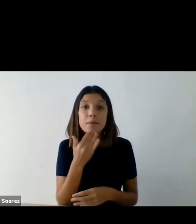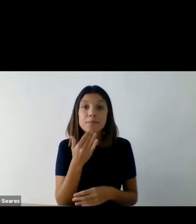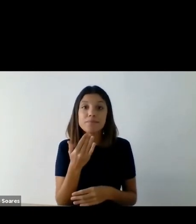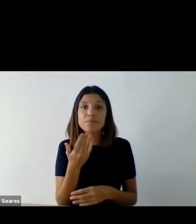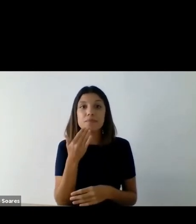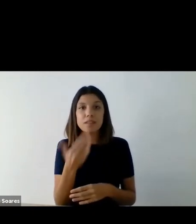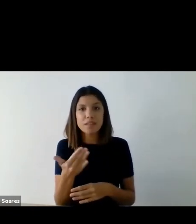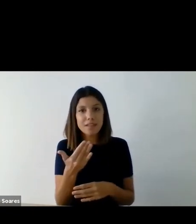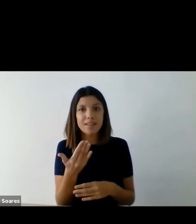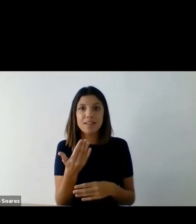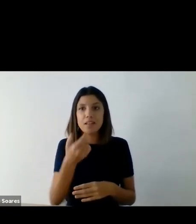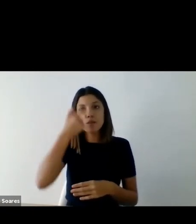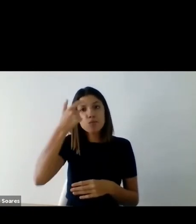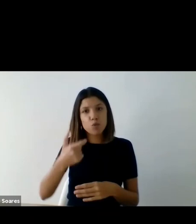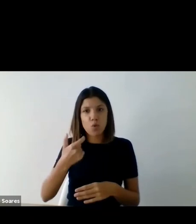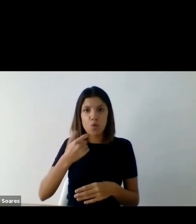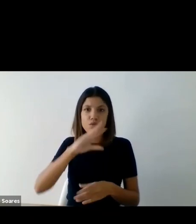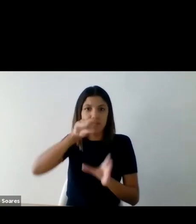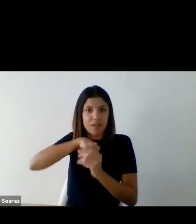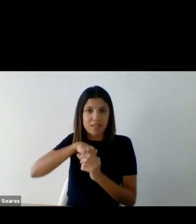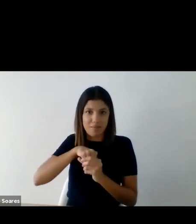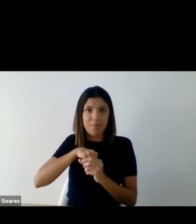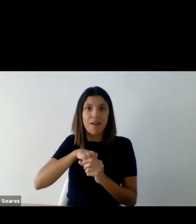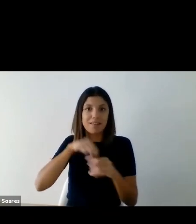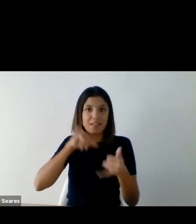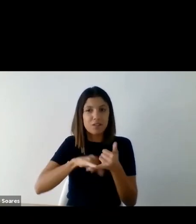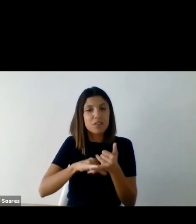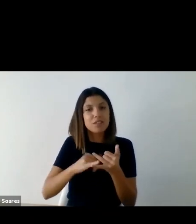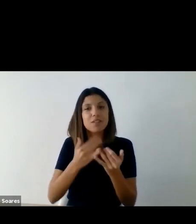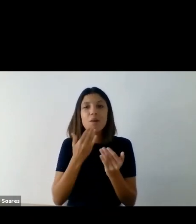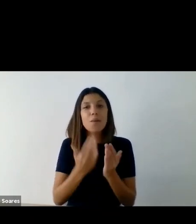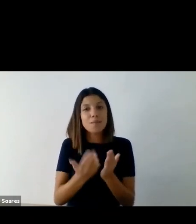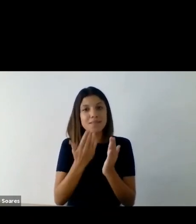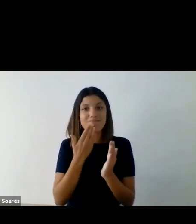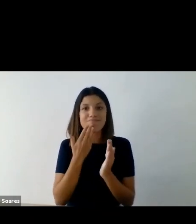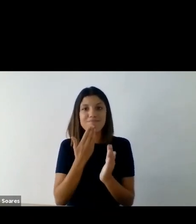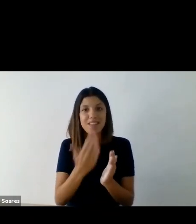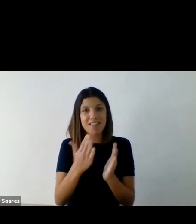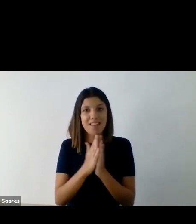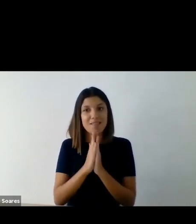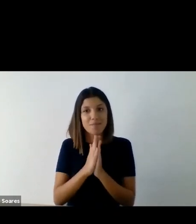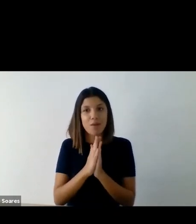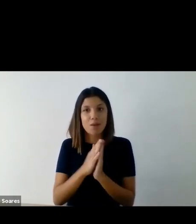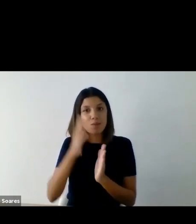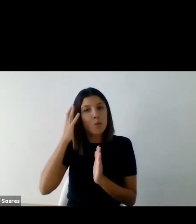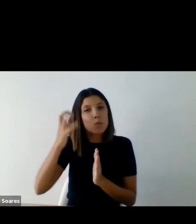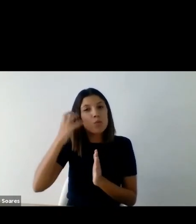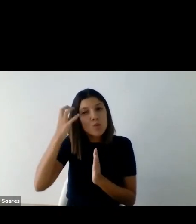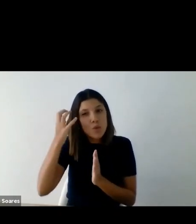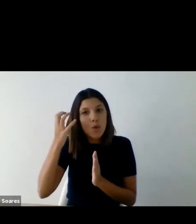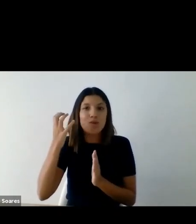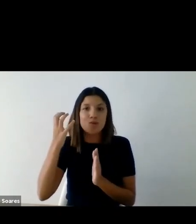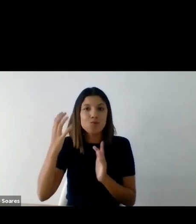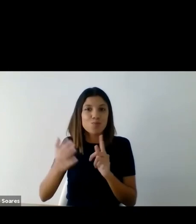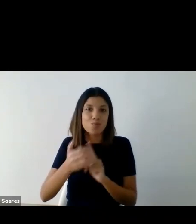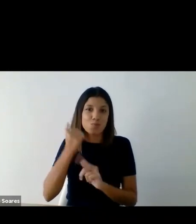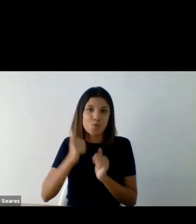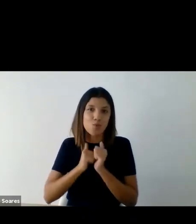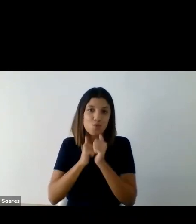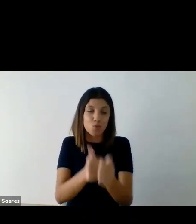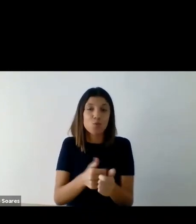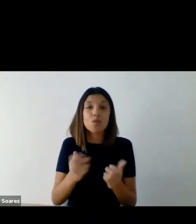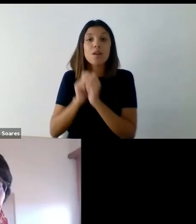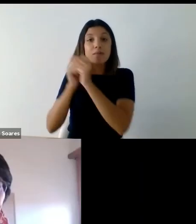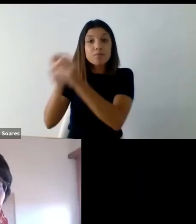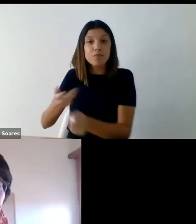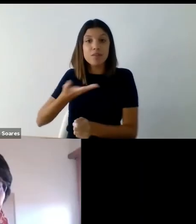quais é um prazer trabalhar e acompanhar o sólido trajeto desta Associação. Passo agora a palavra à Denise Paulini